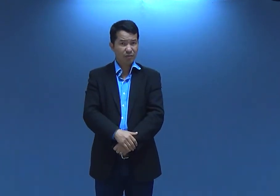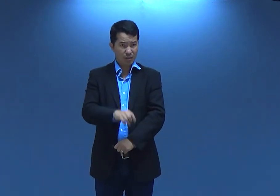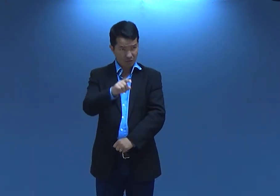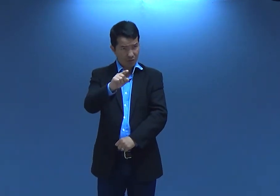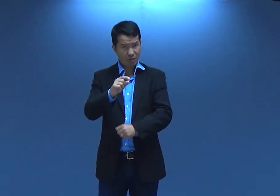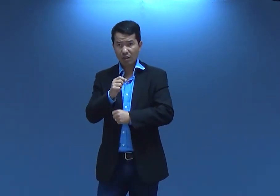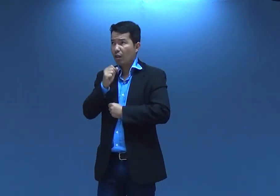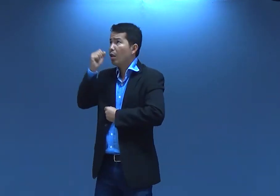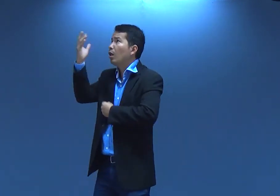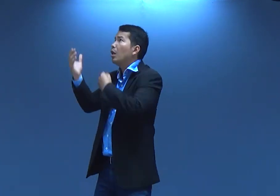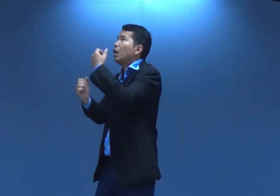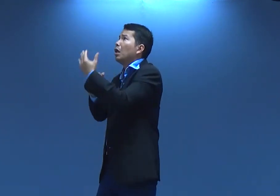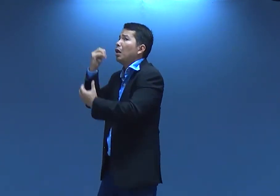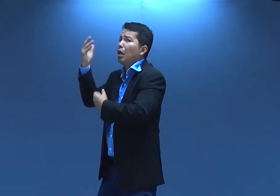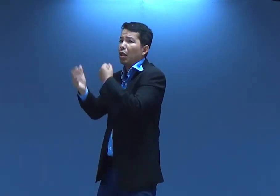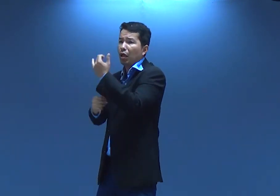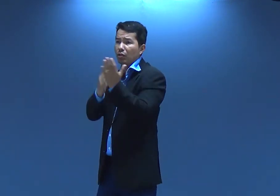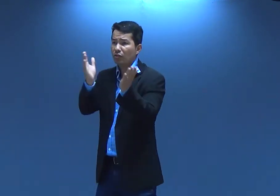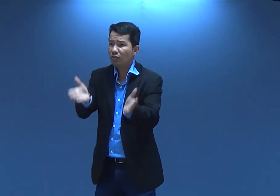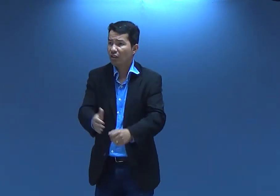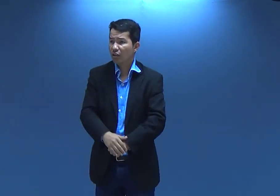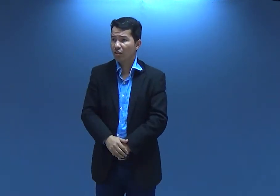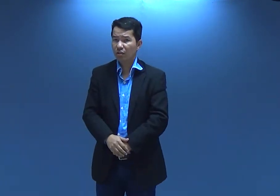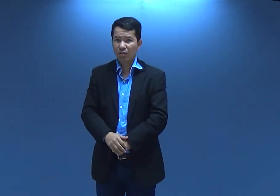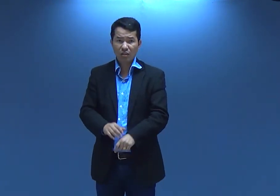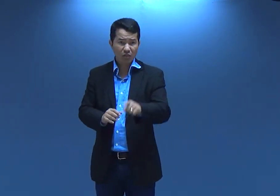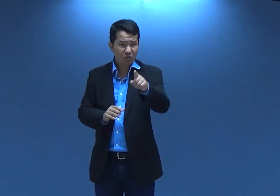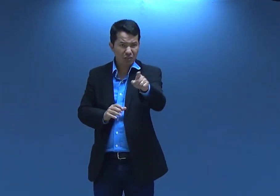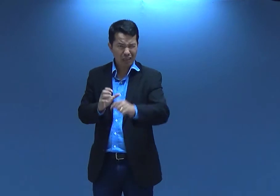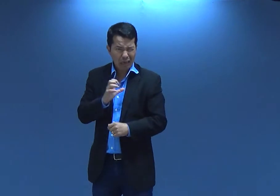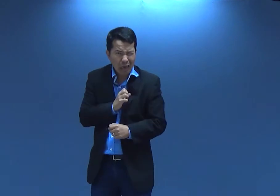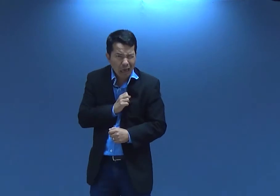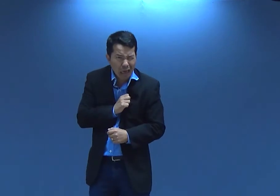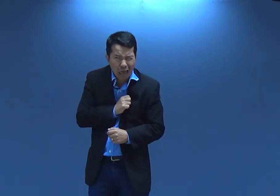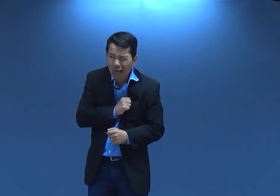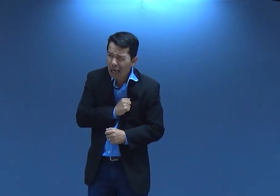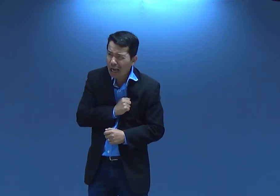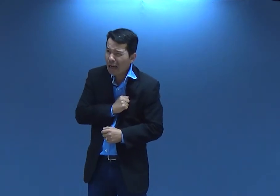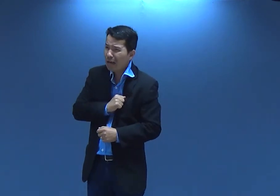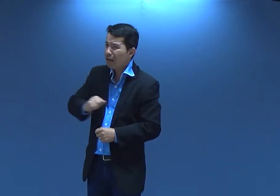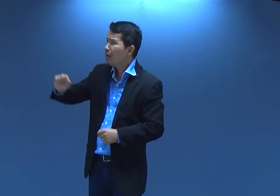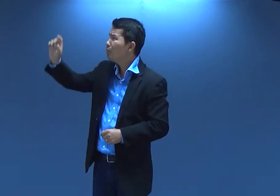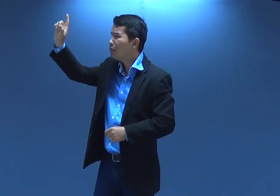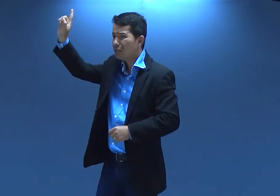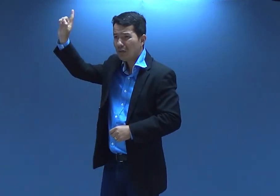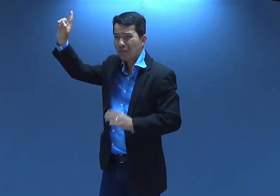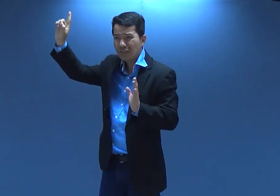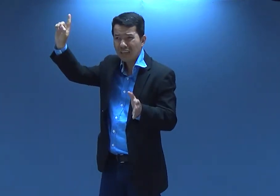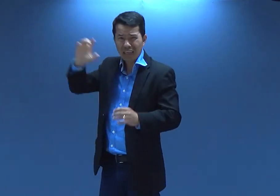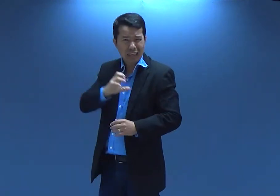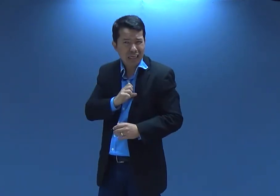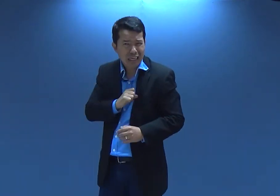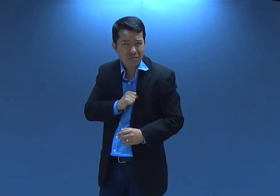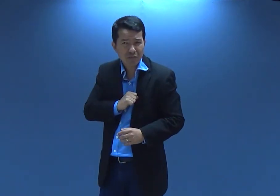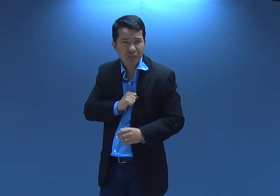e você aceita isso? você já falou dos seus problemas para Deus? você ama Deus?